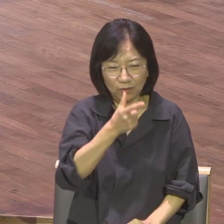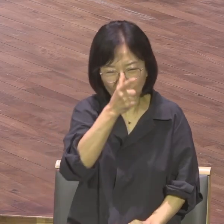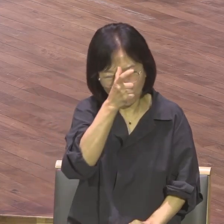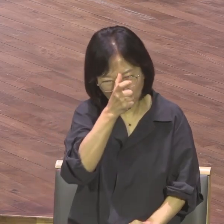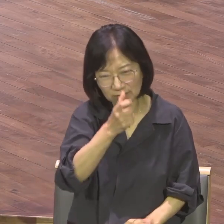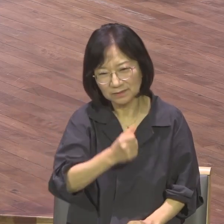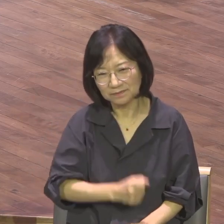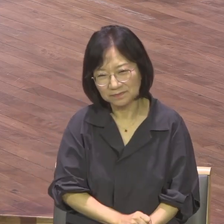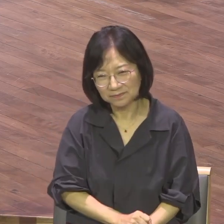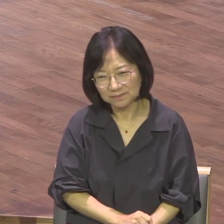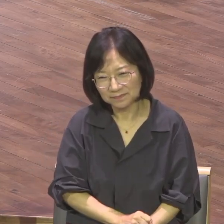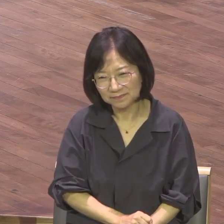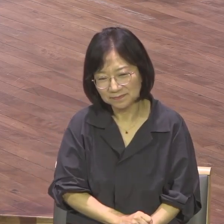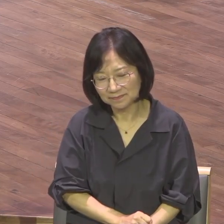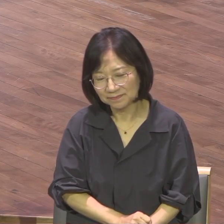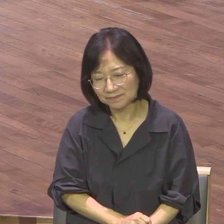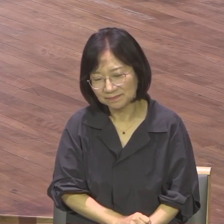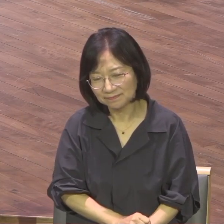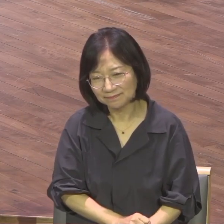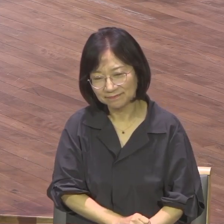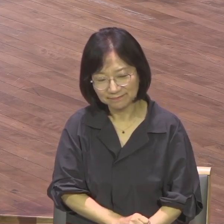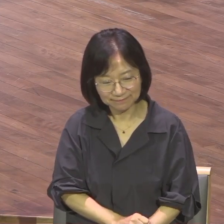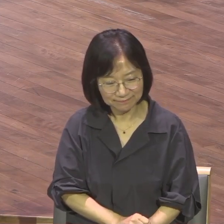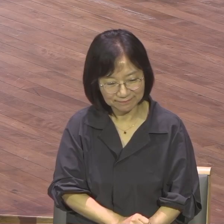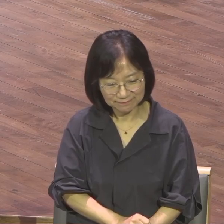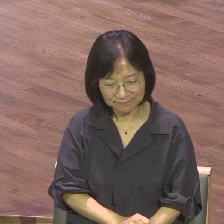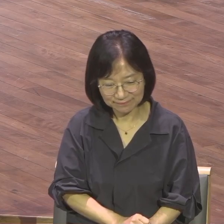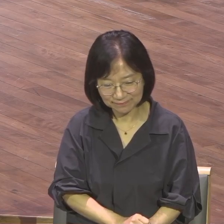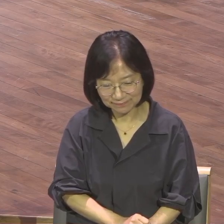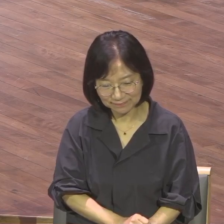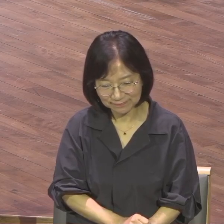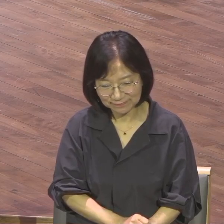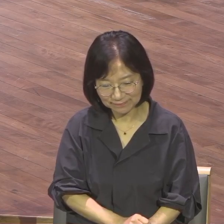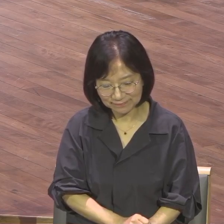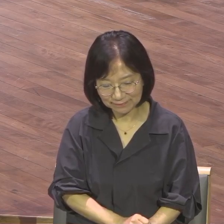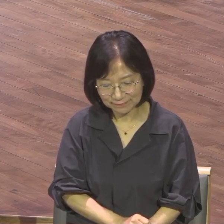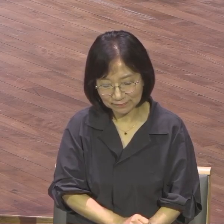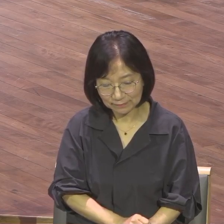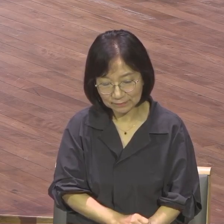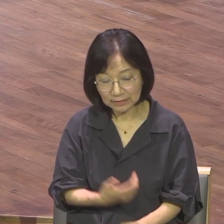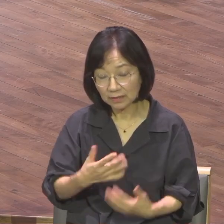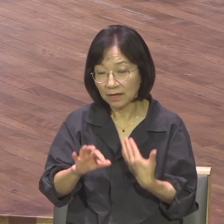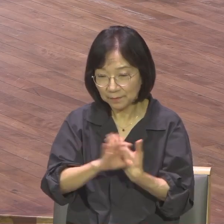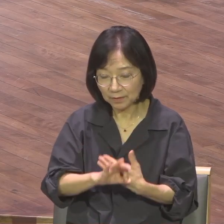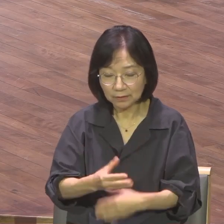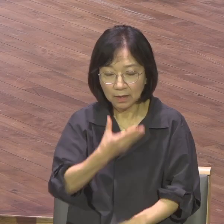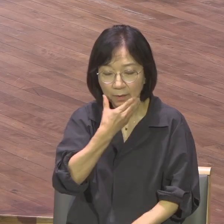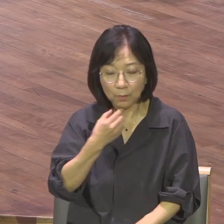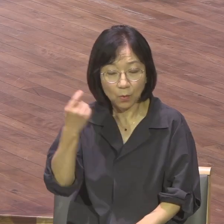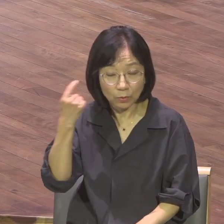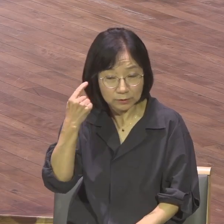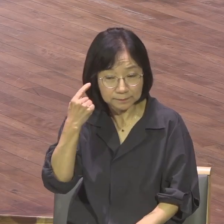그 결과 복음이 시간 갈수록 어떻게 되죠? 종교화되고 변질되고